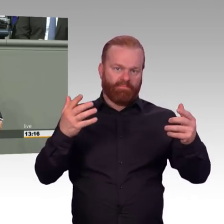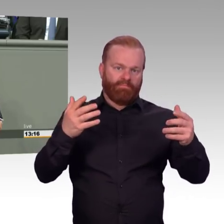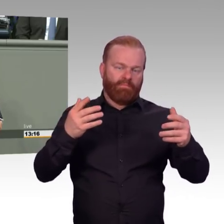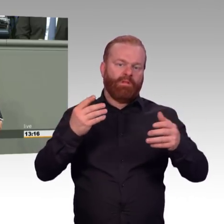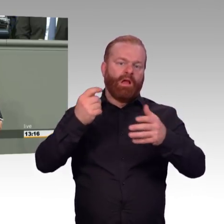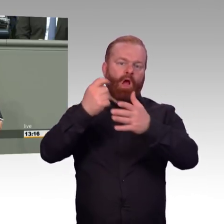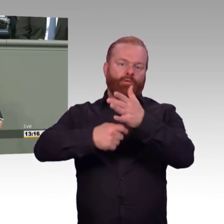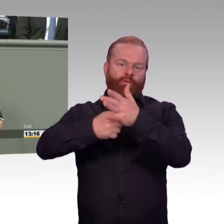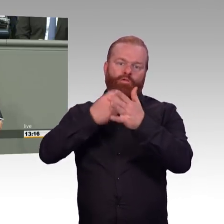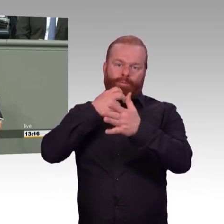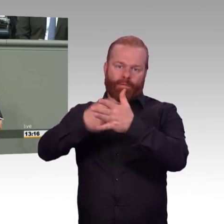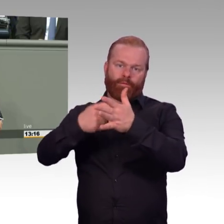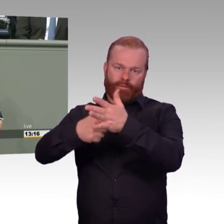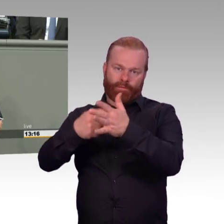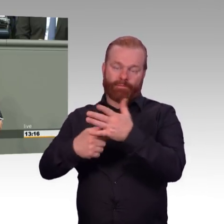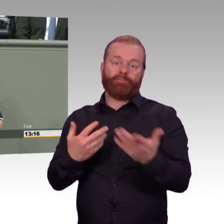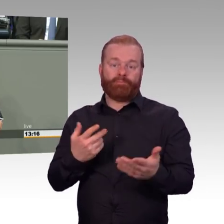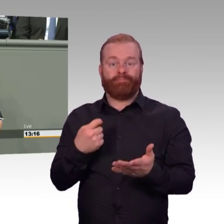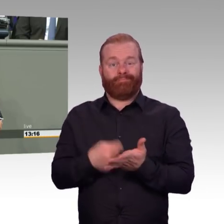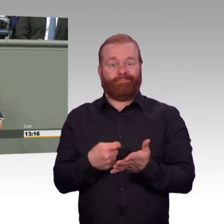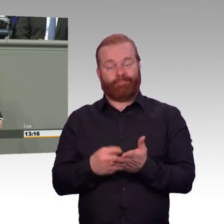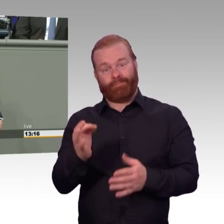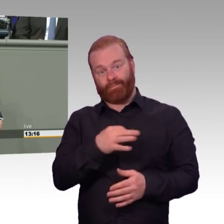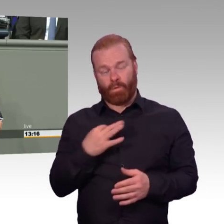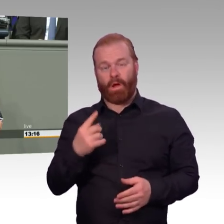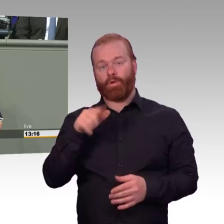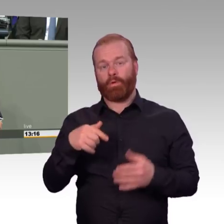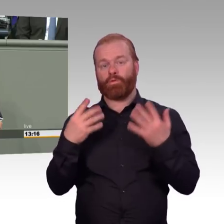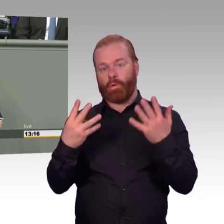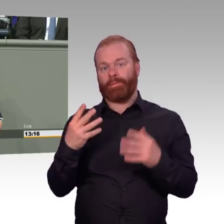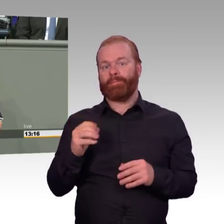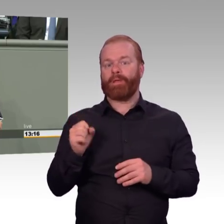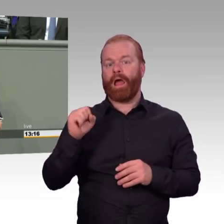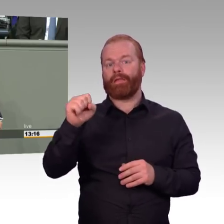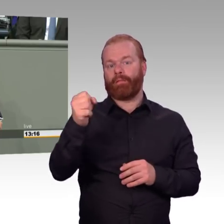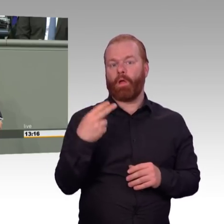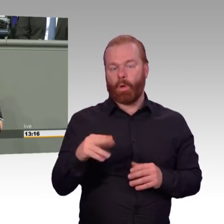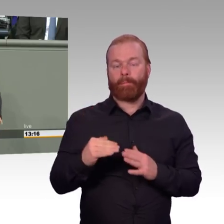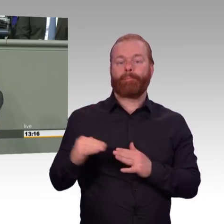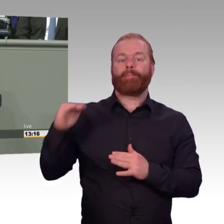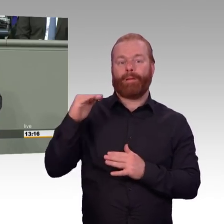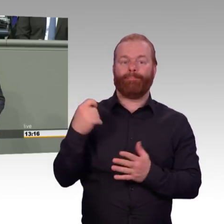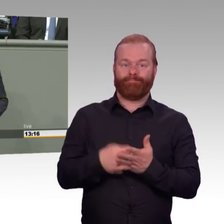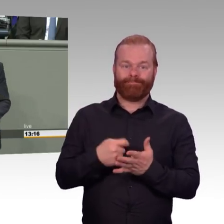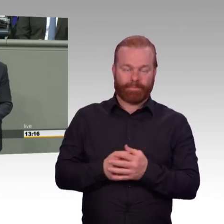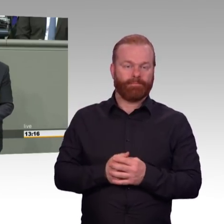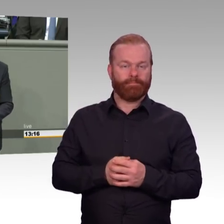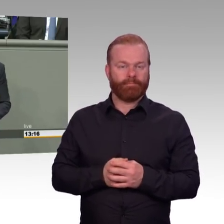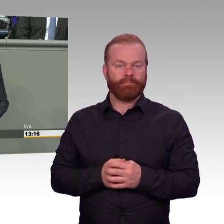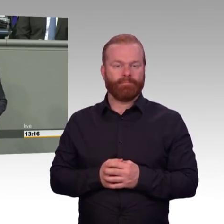allen Altparteien, uns gebracht haben, Flatterstrom, soweit das Netz reicht, nicht grundlastfähig, zu überhöhtem Preis und deswegen auch nur per Zwang